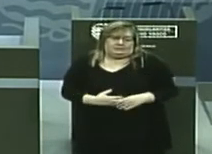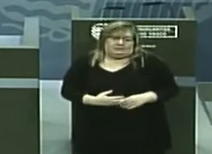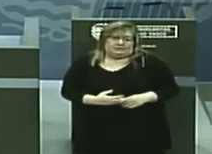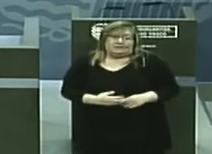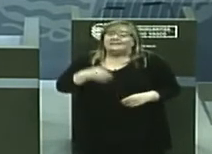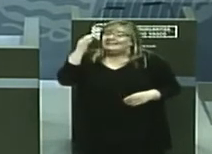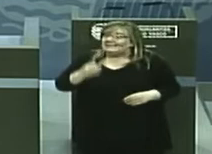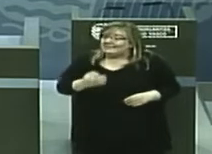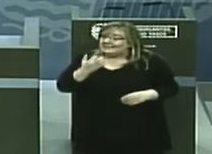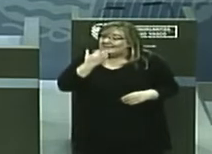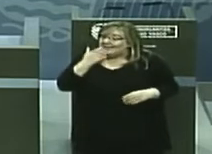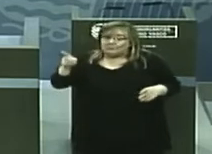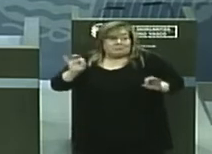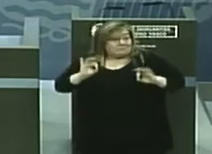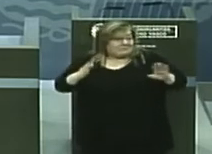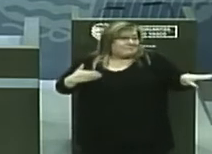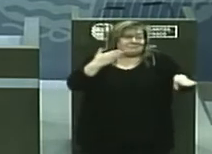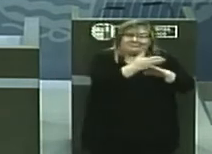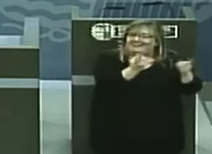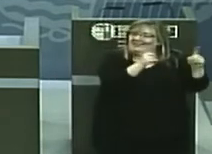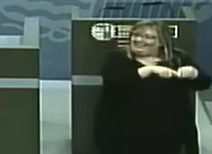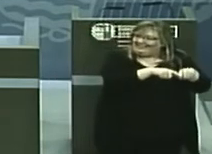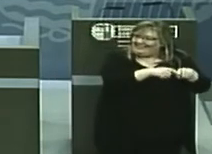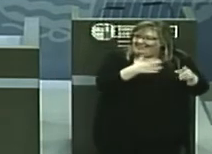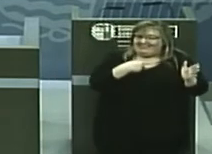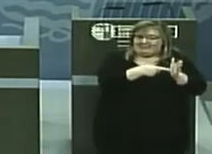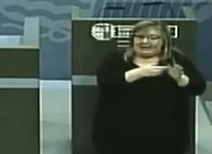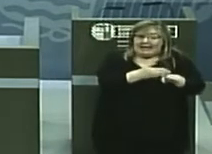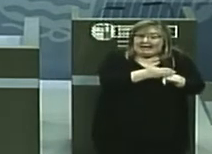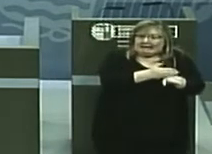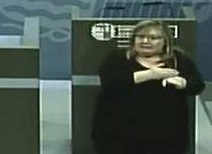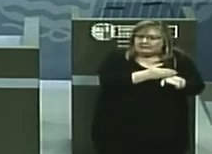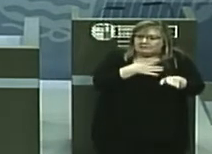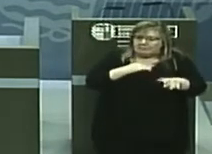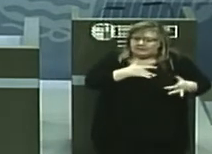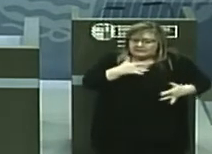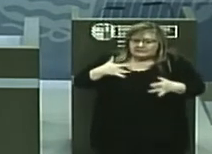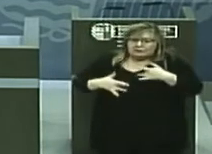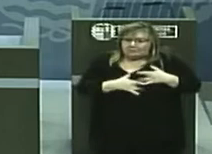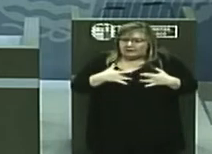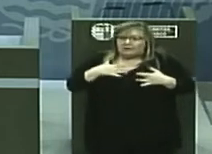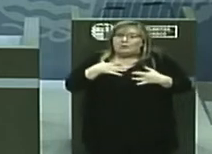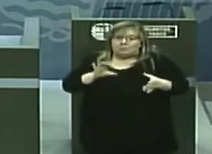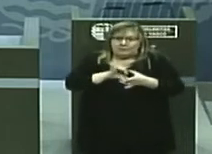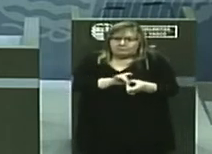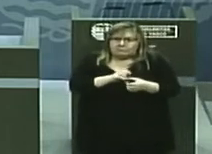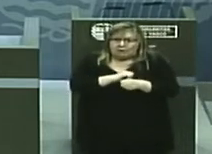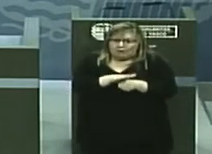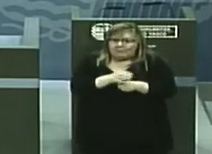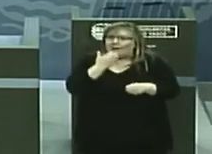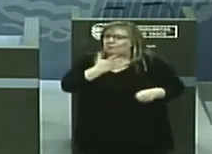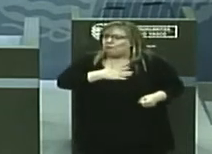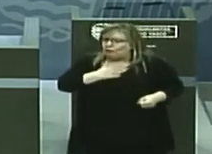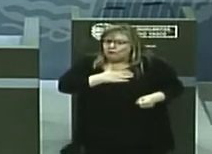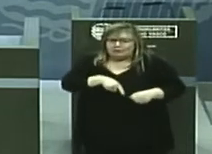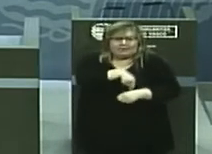cita presencial ya está programada, pero el paciente nota algún síntoma que pudiera ser compatible con COVID, tos,